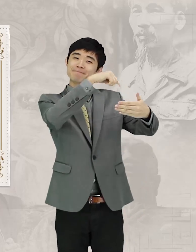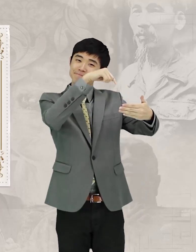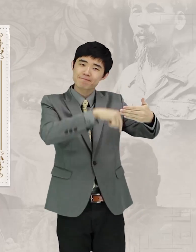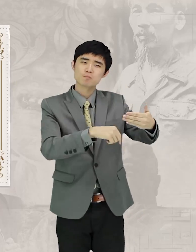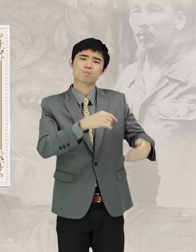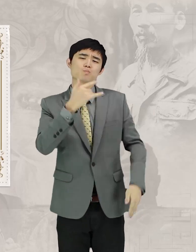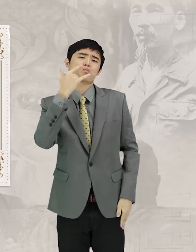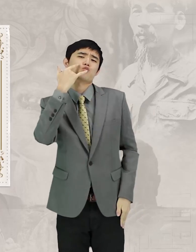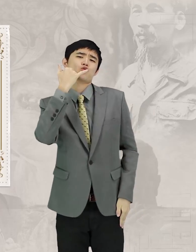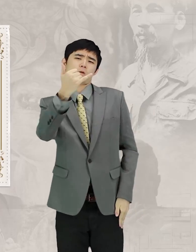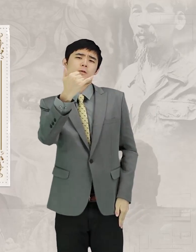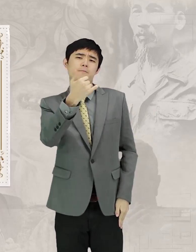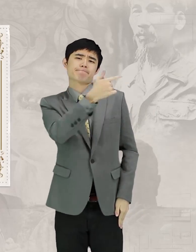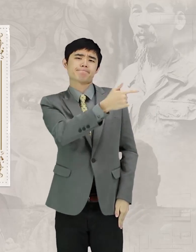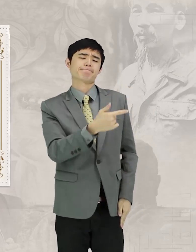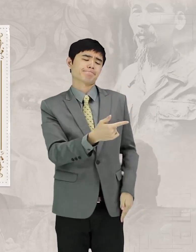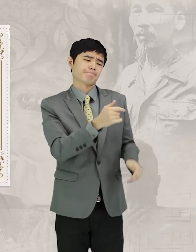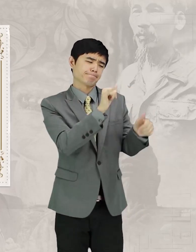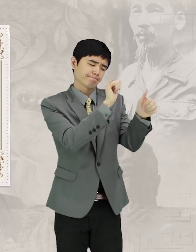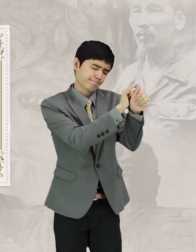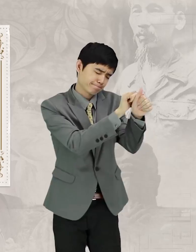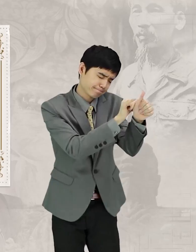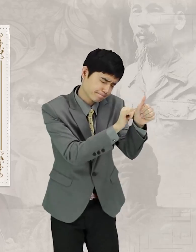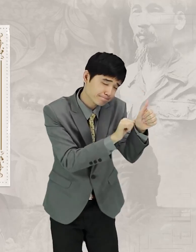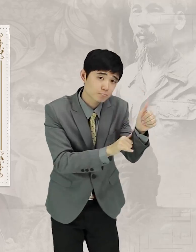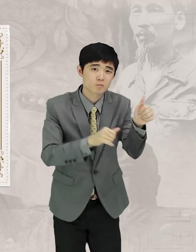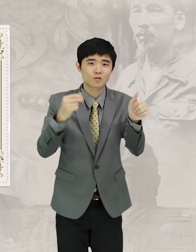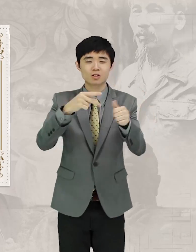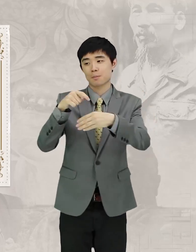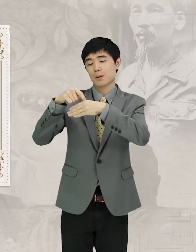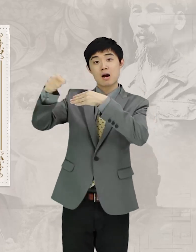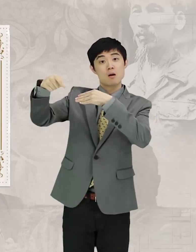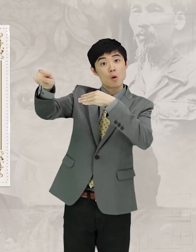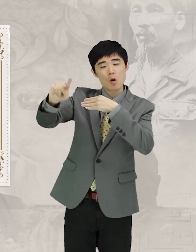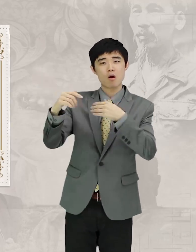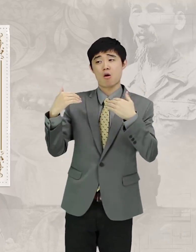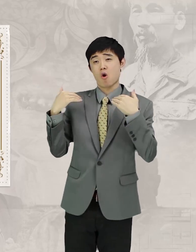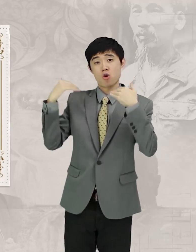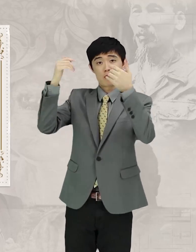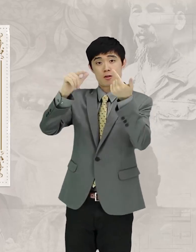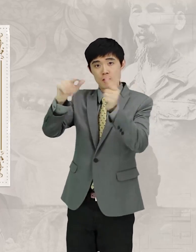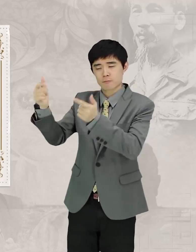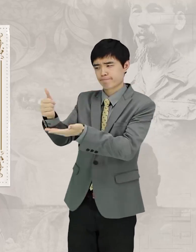집에서는 부모님께 효도하고 밖에 나가서는 어른을 공경하며